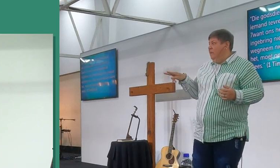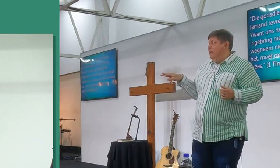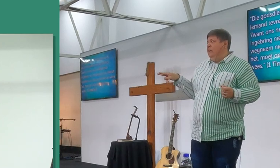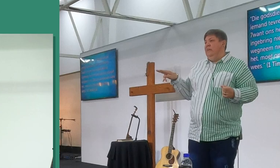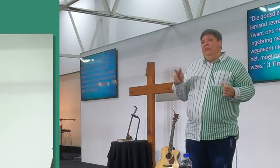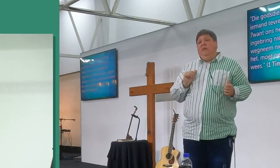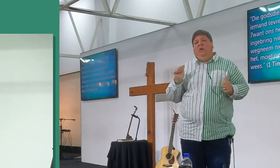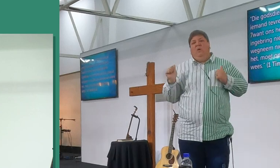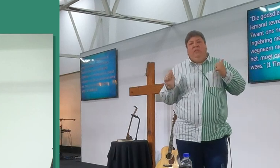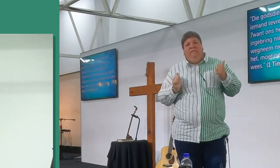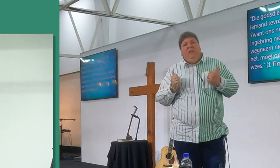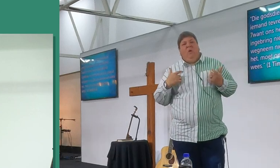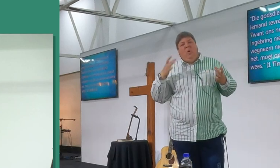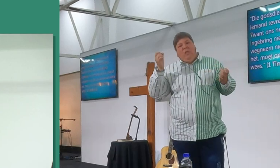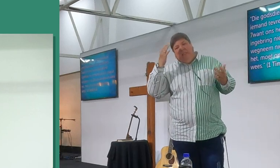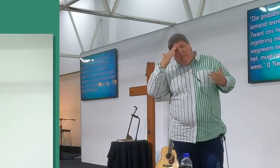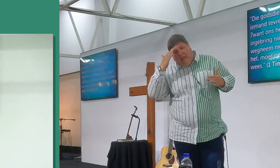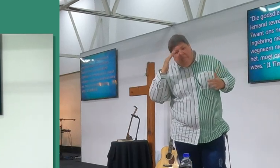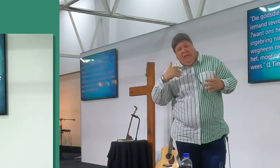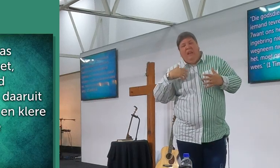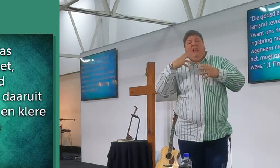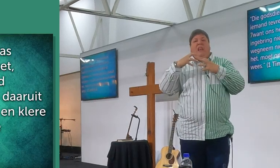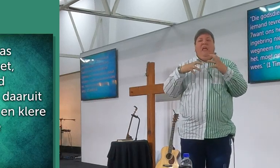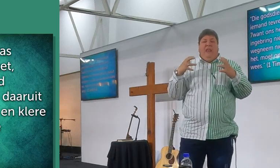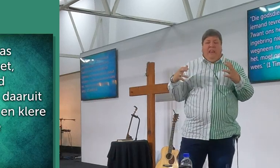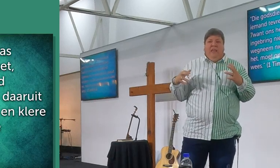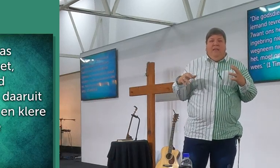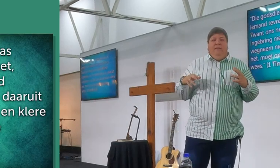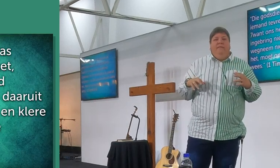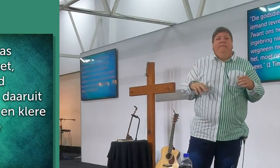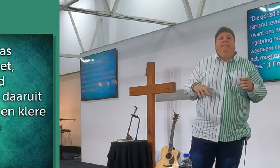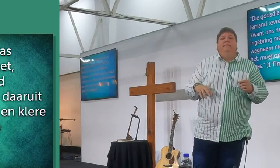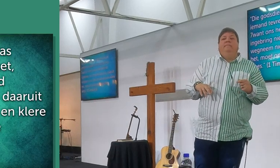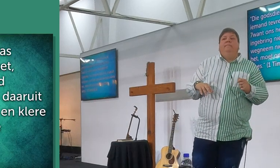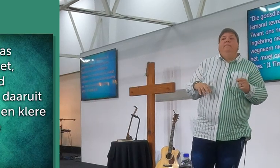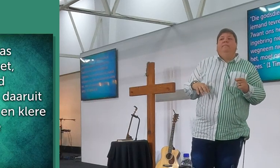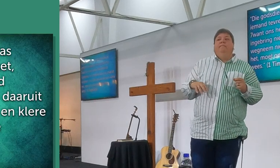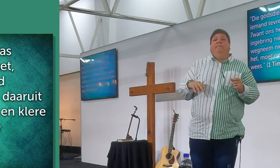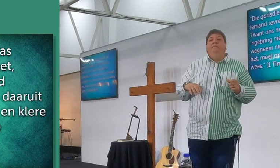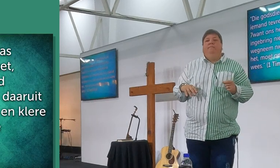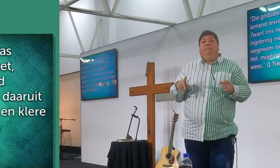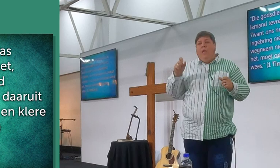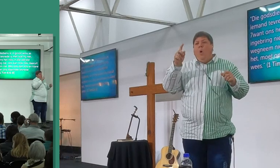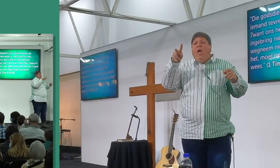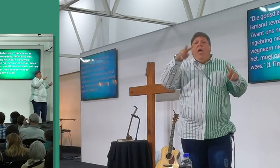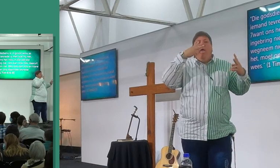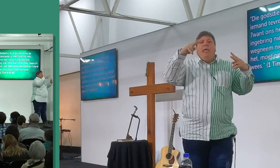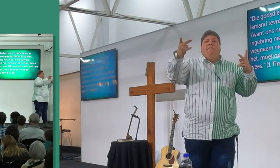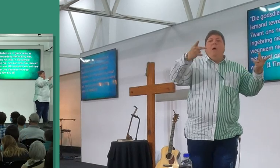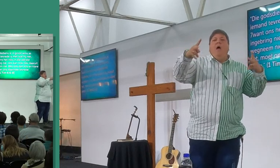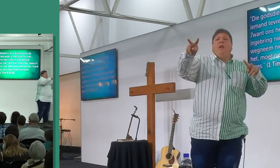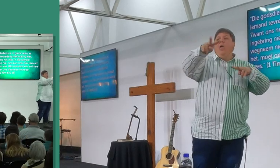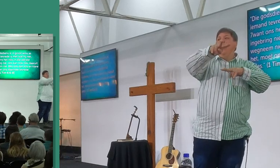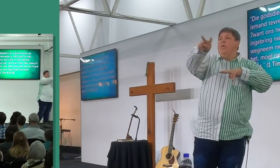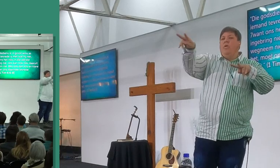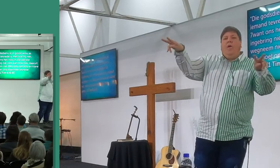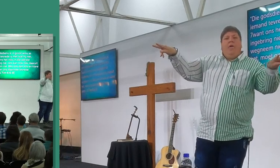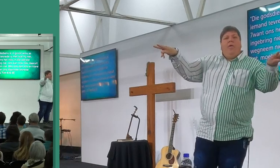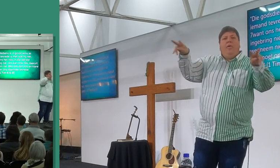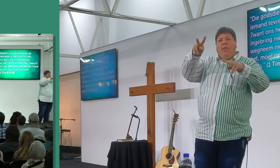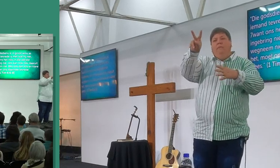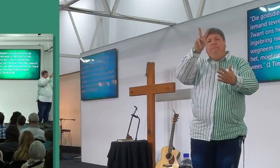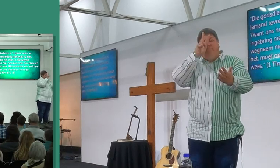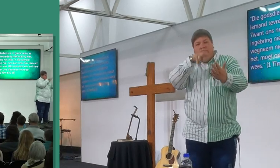en ondankbaar raak, en Paulus sê vir Timotheus, hierdie godsdienst, en wil ek gaan goeie, kyk net gaan om jou, en dan kyk jy na jou bybel,